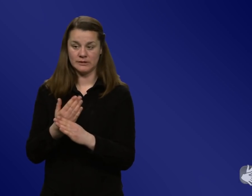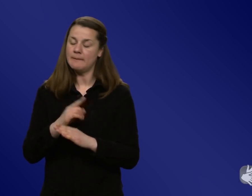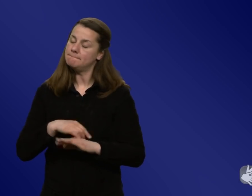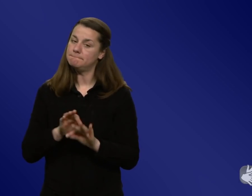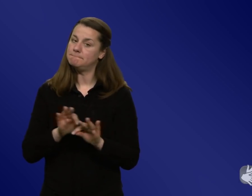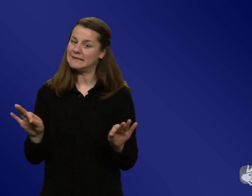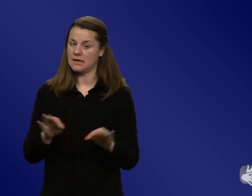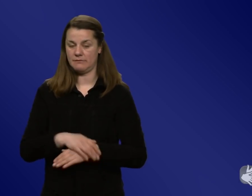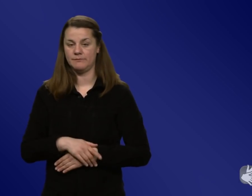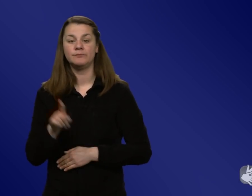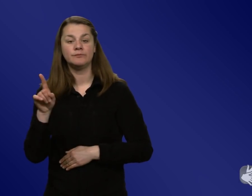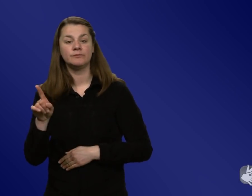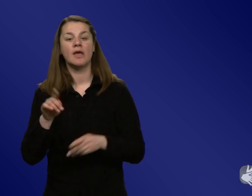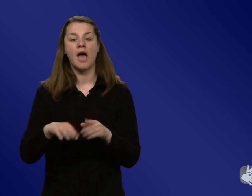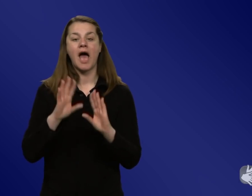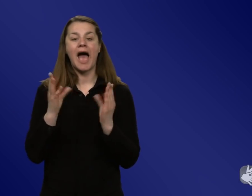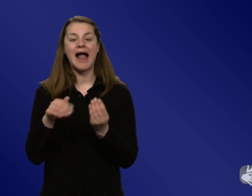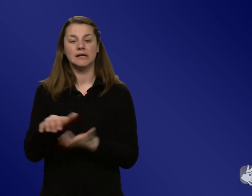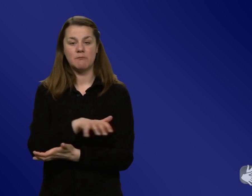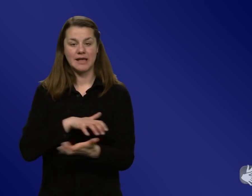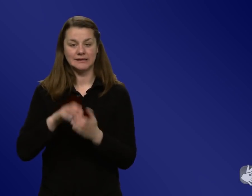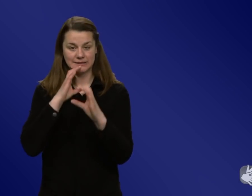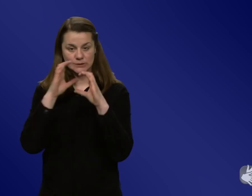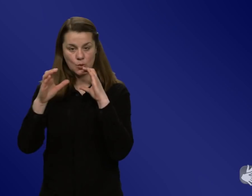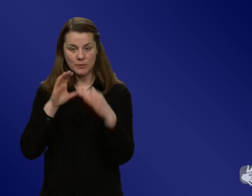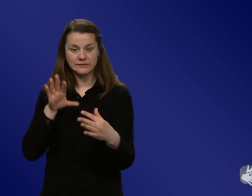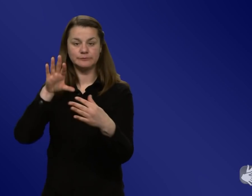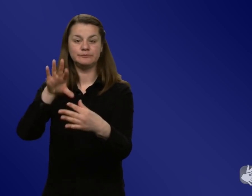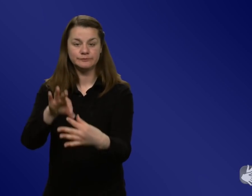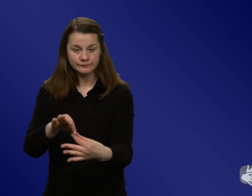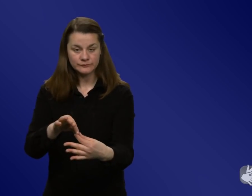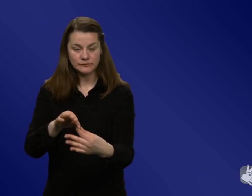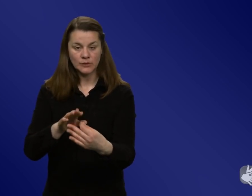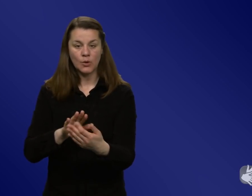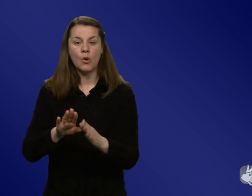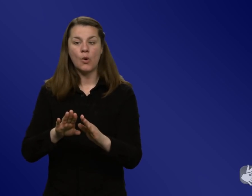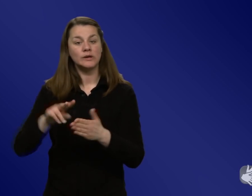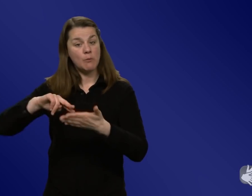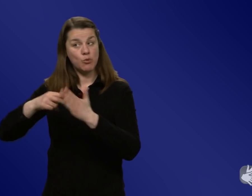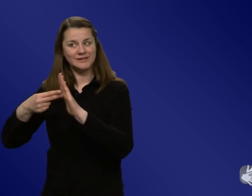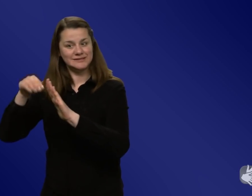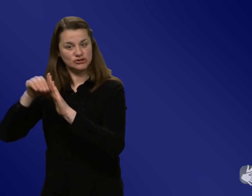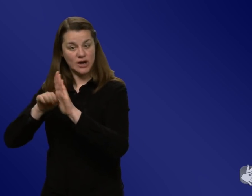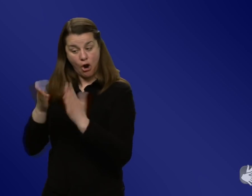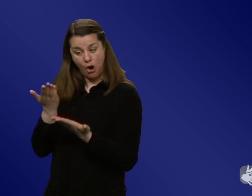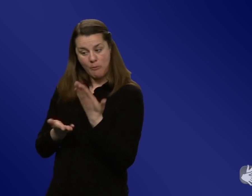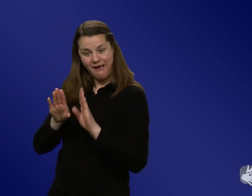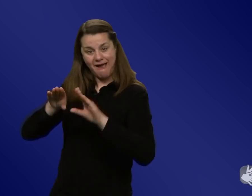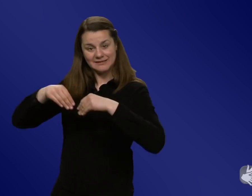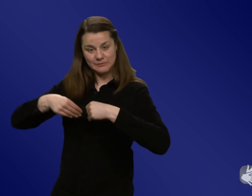mittendrin in der allgemeinen Krisenkommunikation und auch der Frage nach der Akzeptanz politischer Maßnahmen. Frau Bitsch, wenn wir nochmal auf die